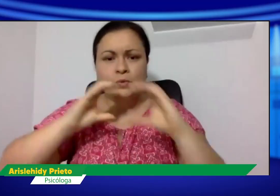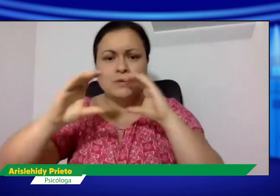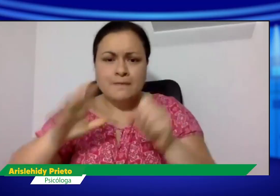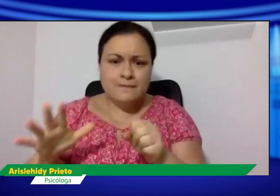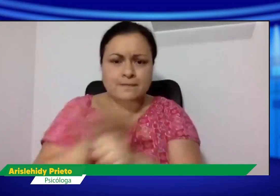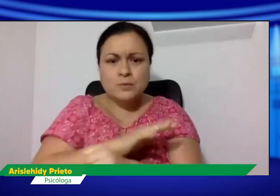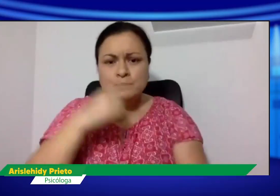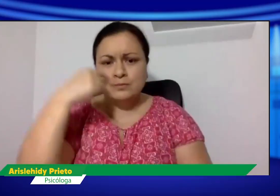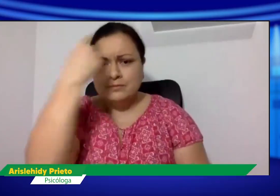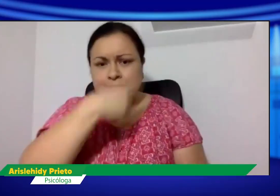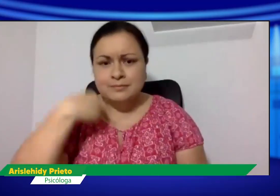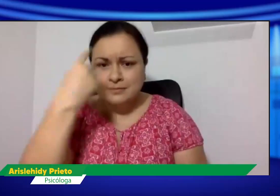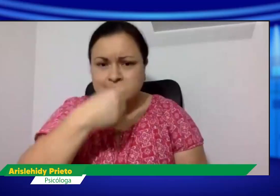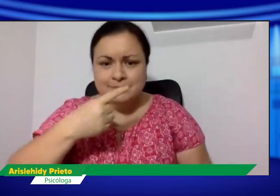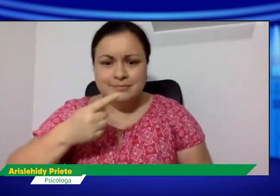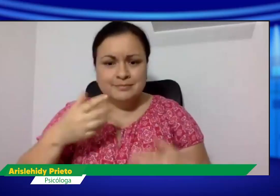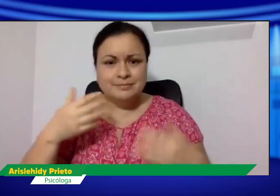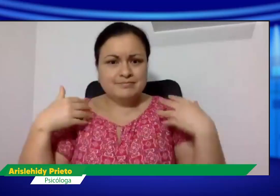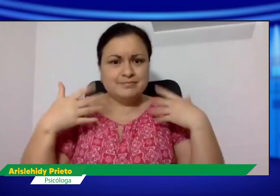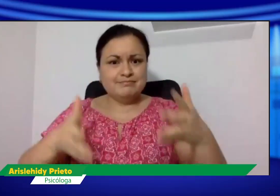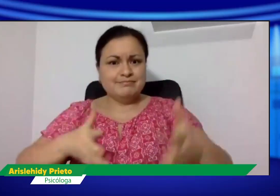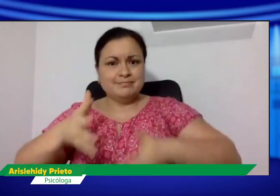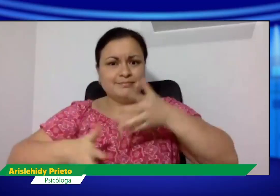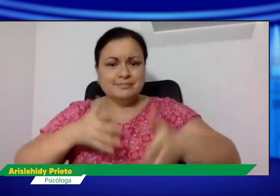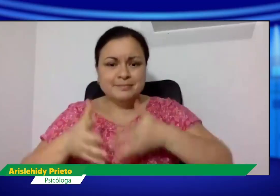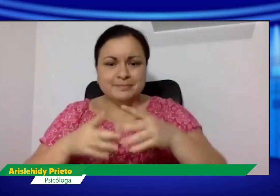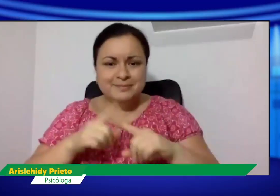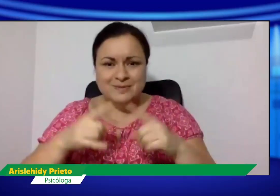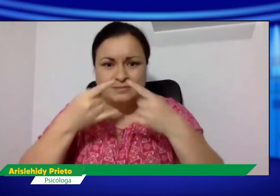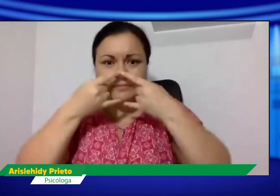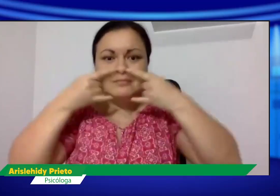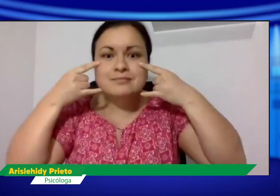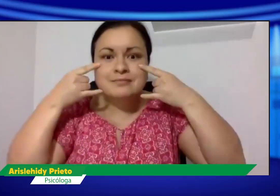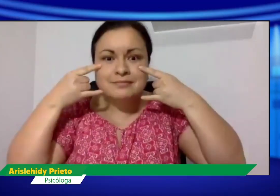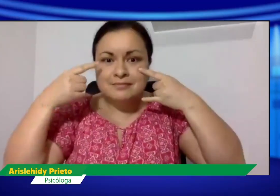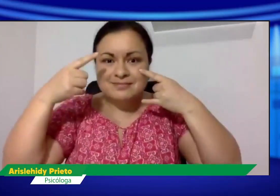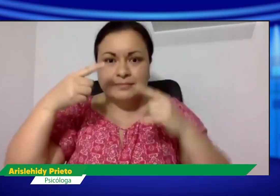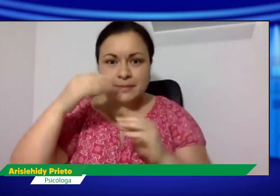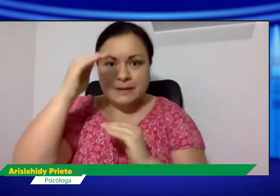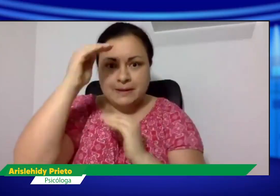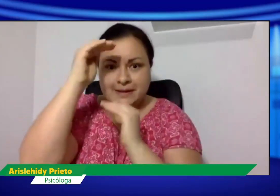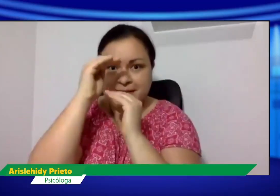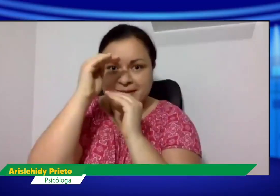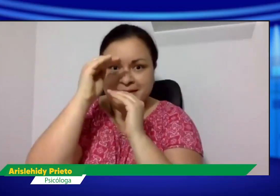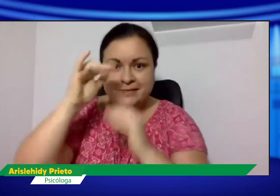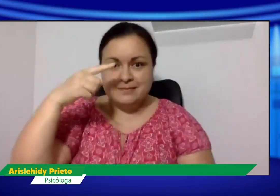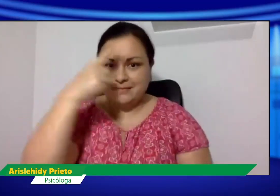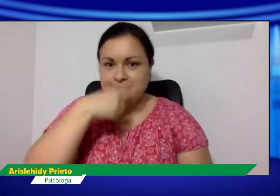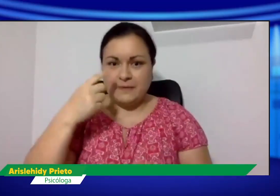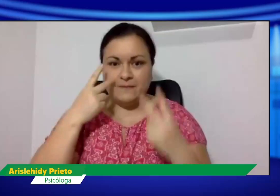señas, pues porque el rostro es parte de la comunicación de esta lengua, pero con el tapabocas se